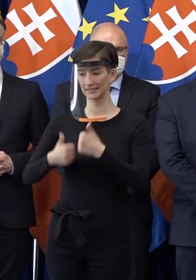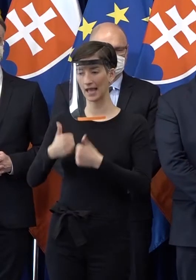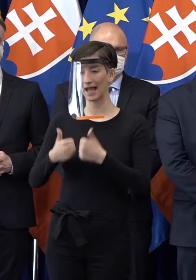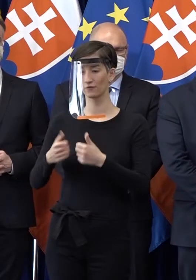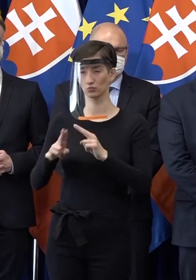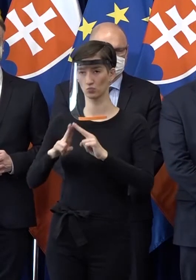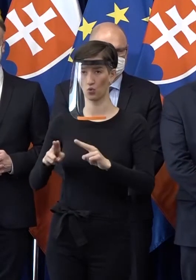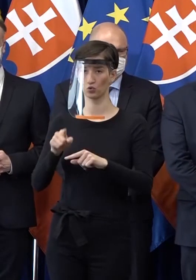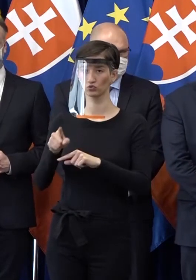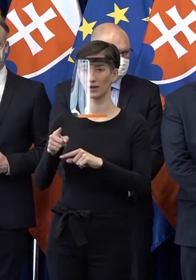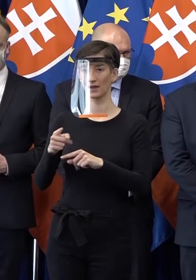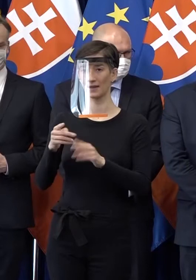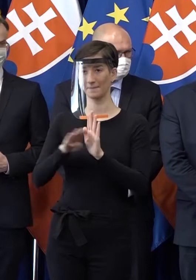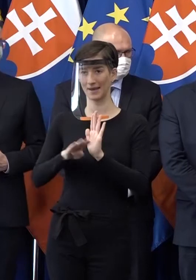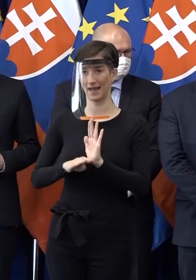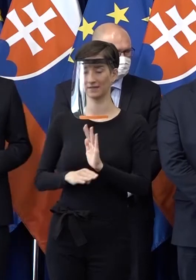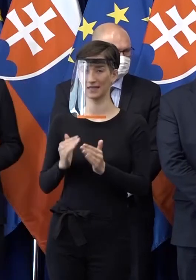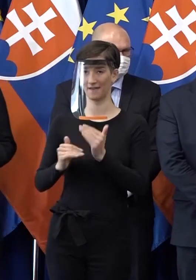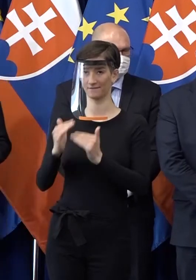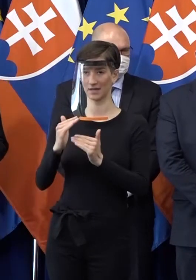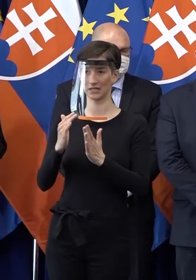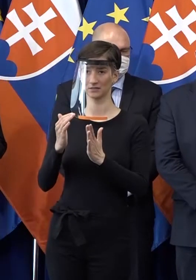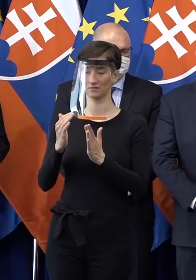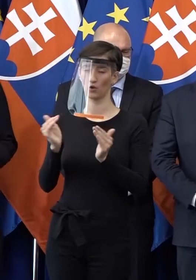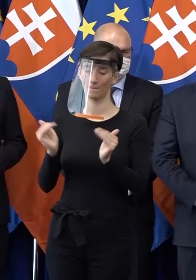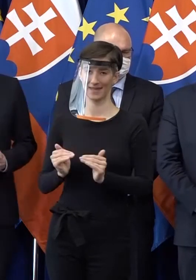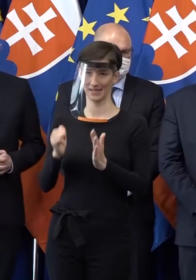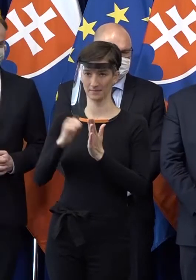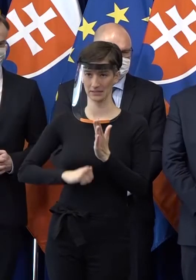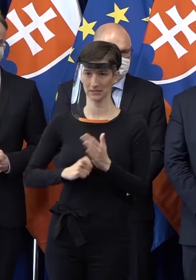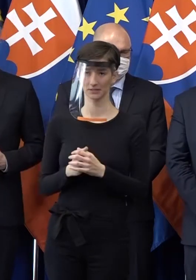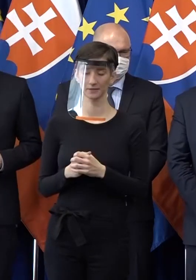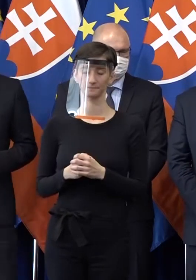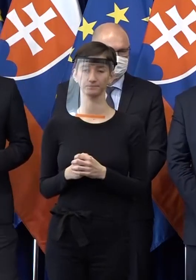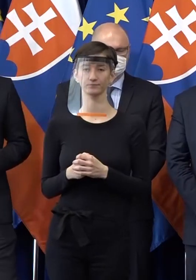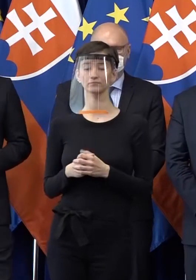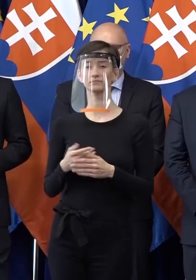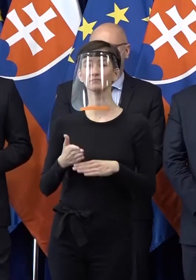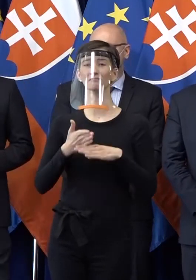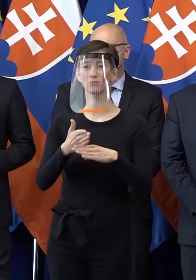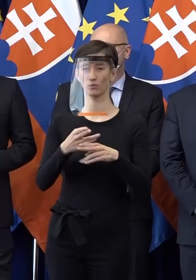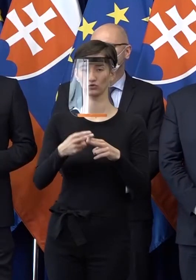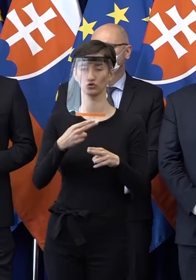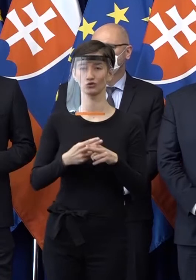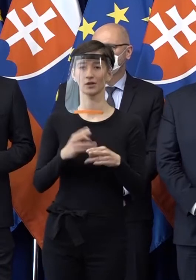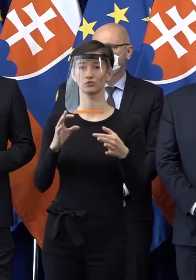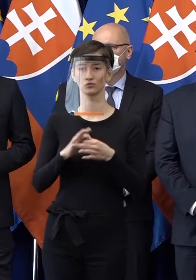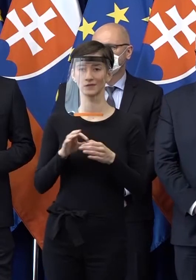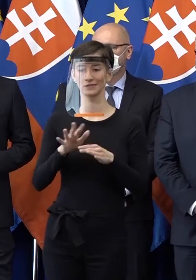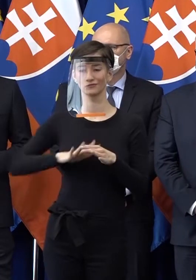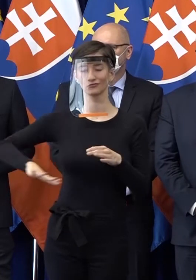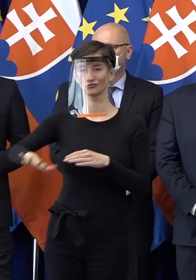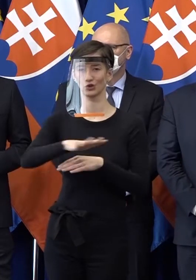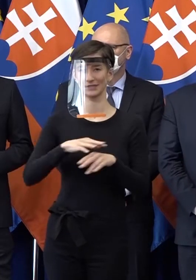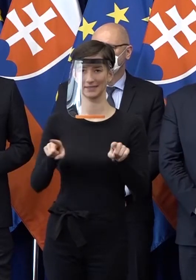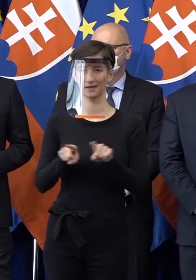Tá pomoc z našej strany, nech sa páči povedať aj vy, ale tá pomoc zo strany štátu bude pre všetkých v podstate rovnako, v